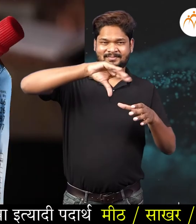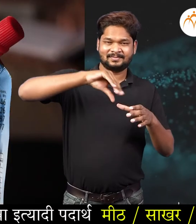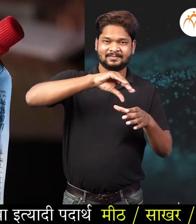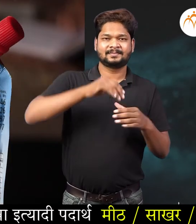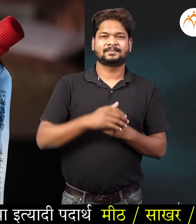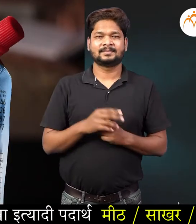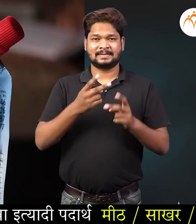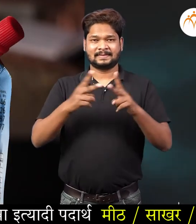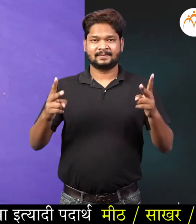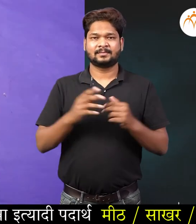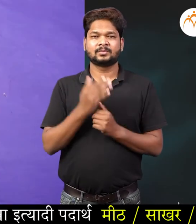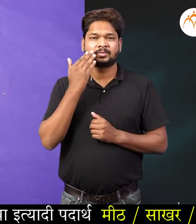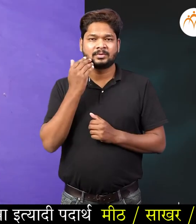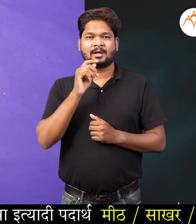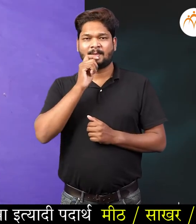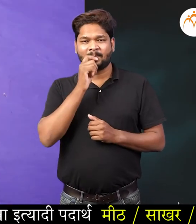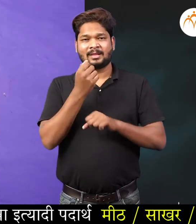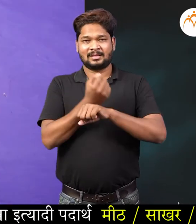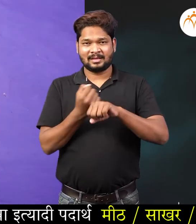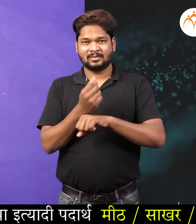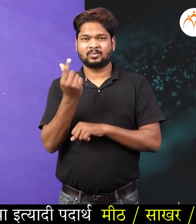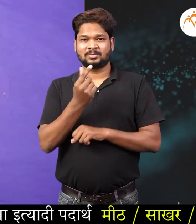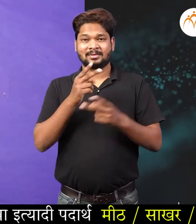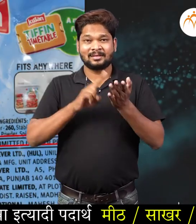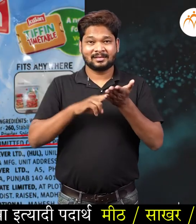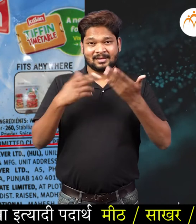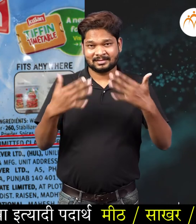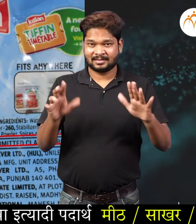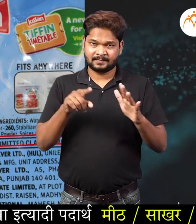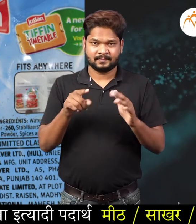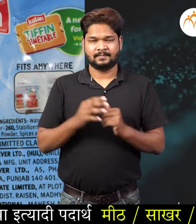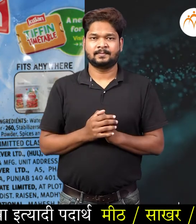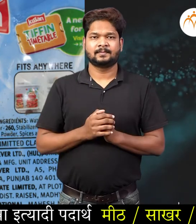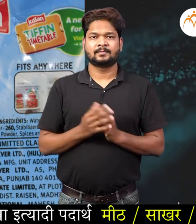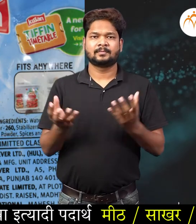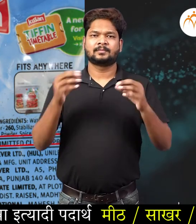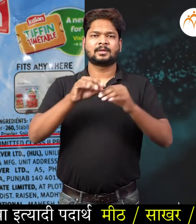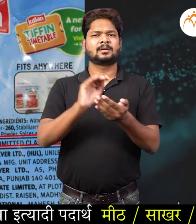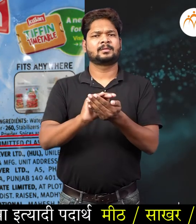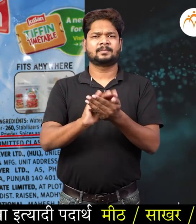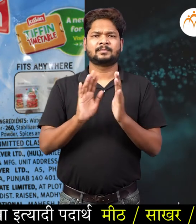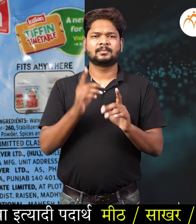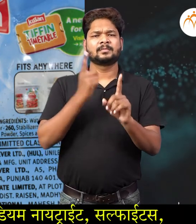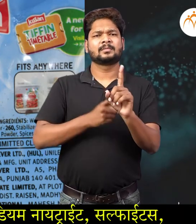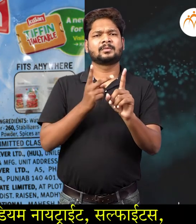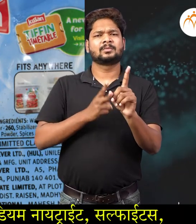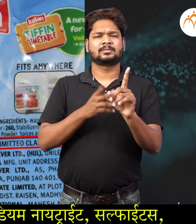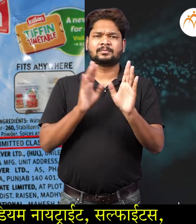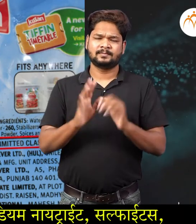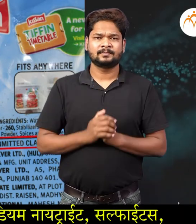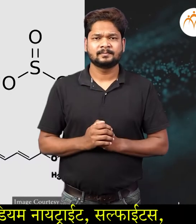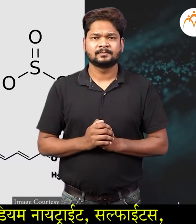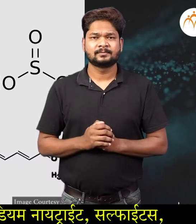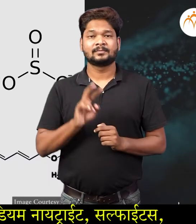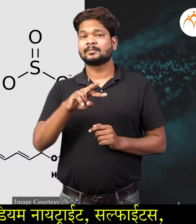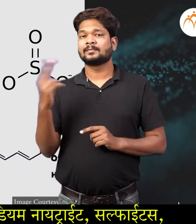मुरंबा इत्यादी पदार्थ, मीट, साखर, तेल, इत्यादी नैसर्गीक परिरक्षक घलून साथ हो ले जाता या उलट,